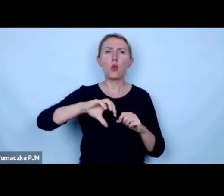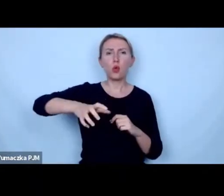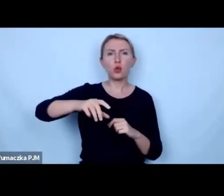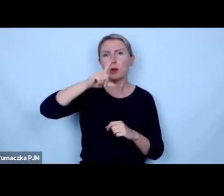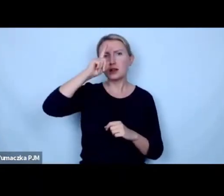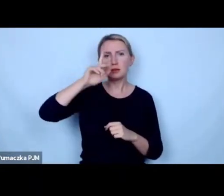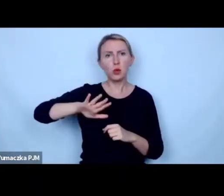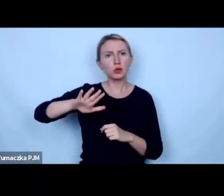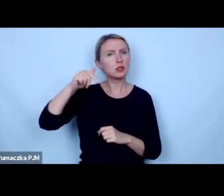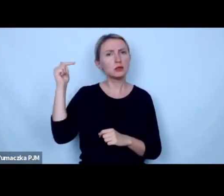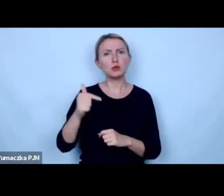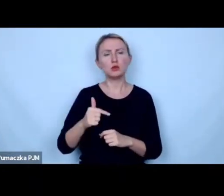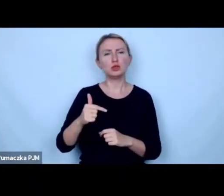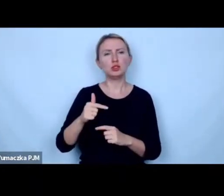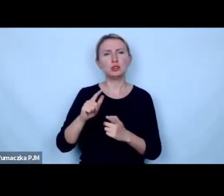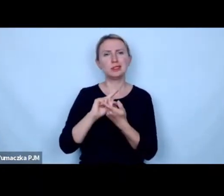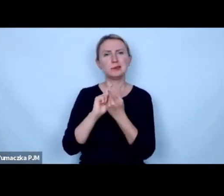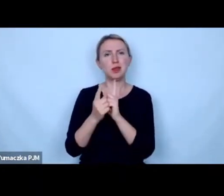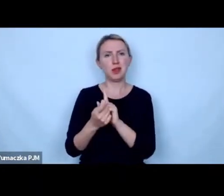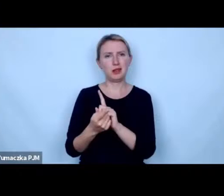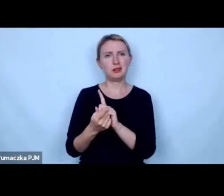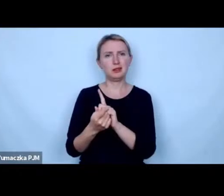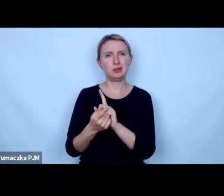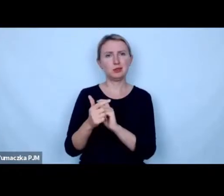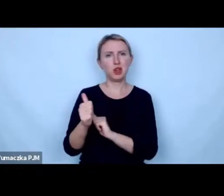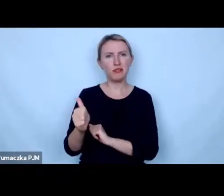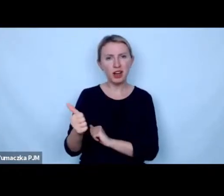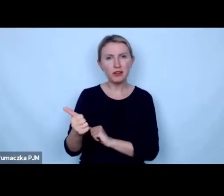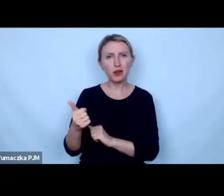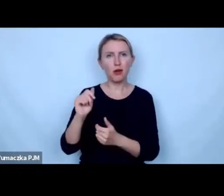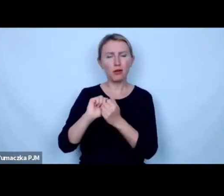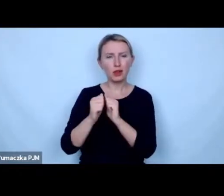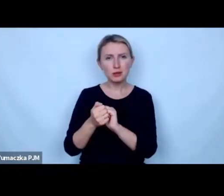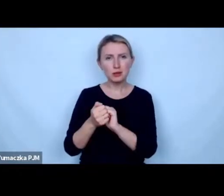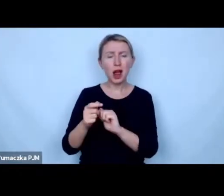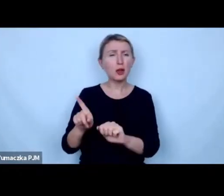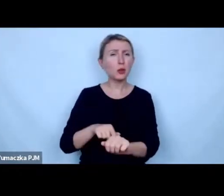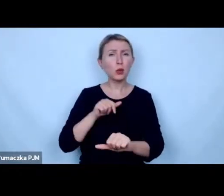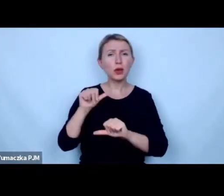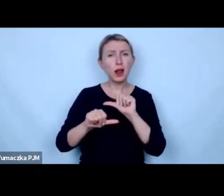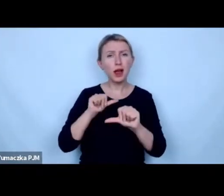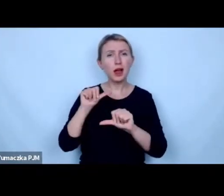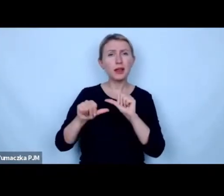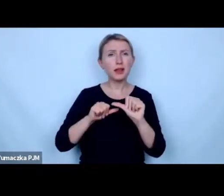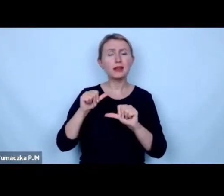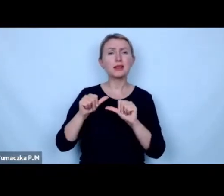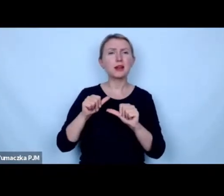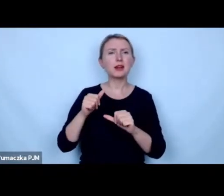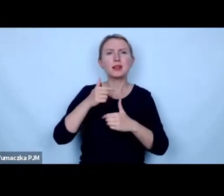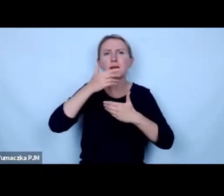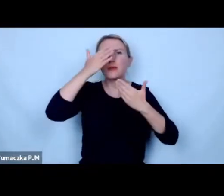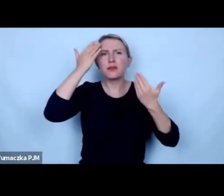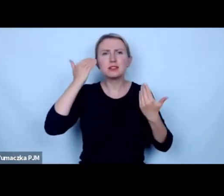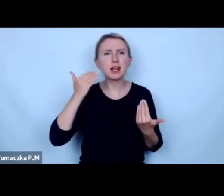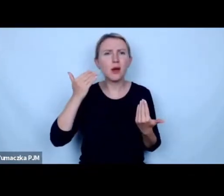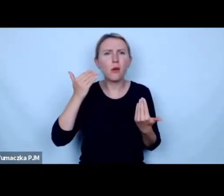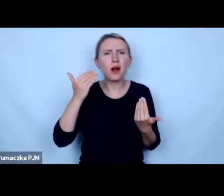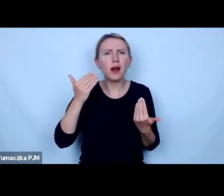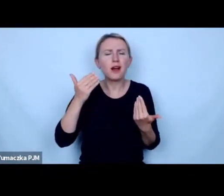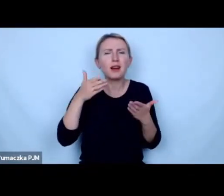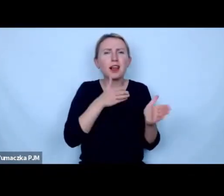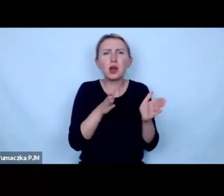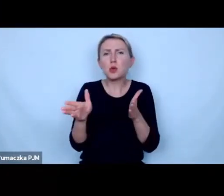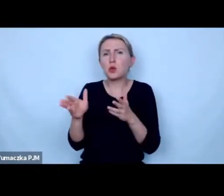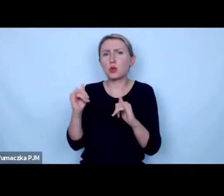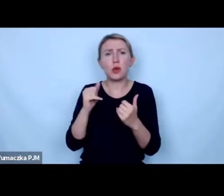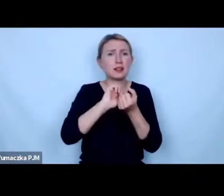społeczna musi po prostu się przebranżowić i przekwalifikować a przez długie lata dekady nie miała pojęcia w ogóle w którym kierunku